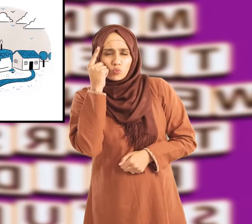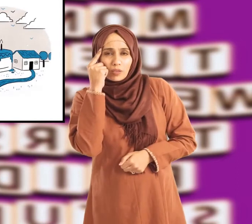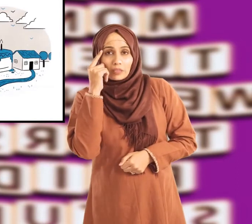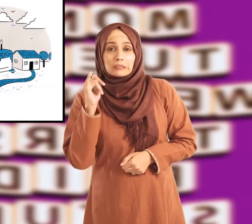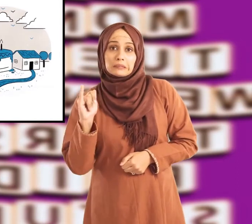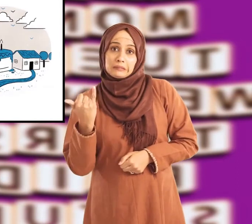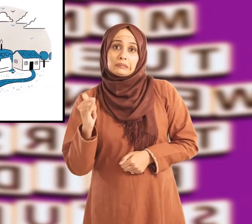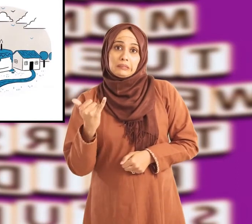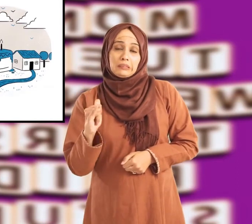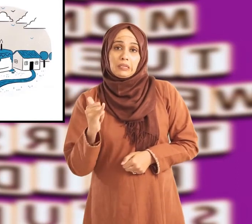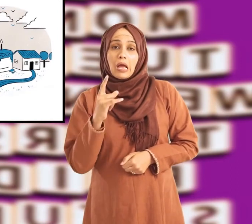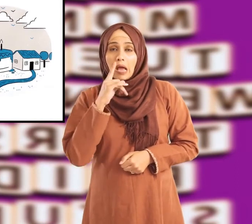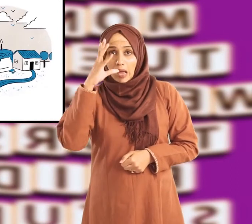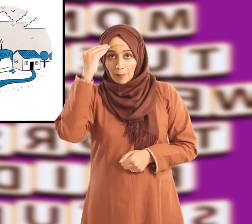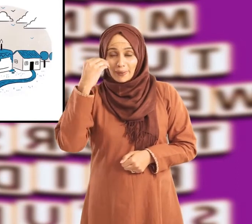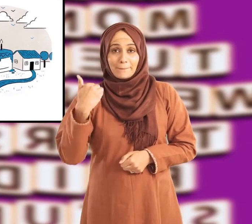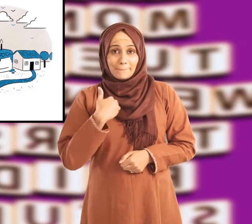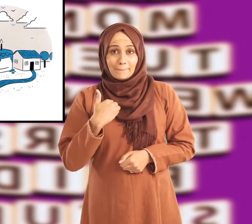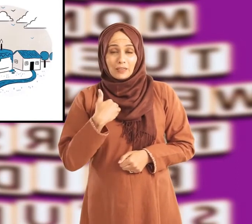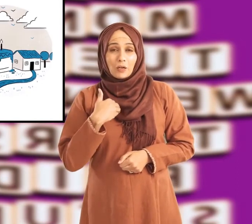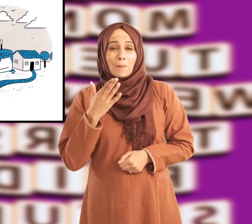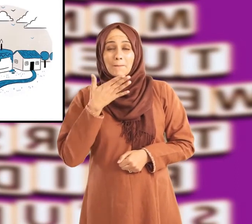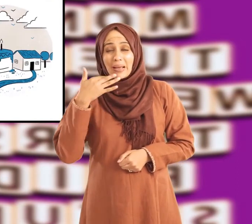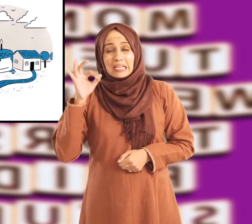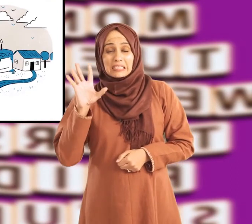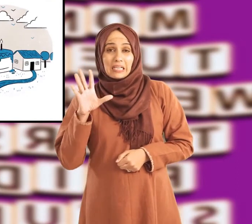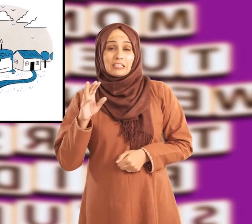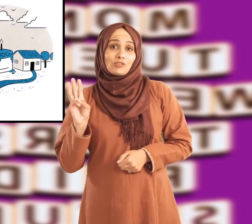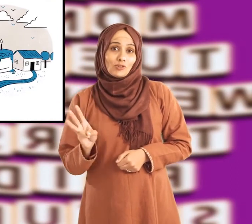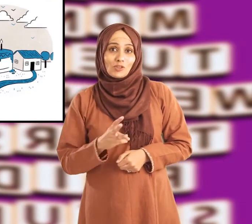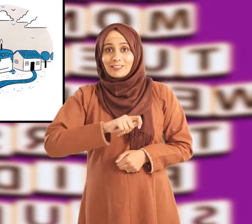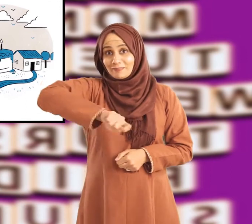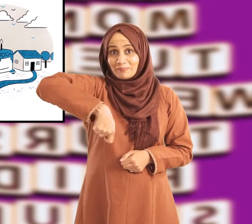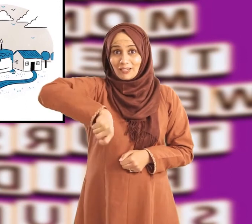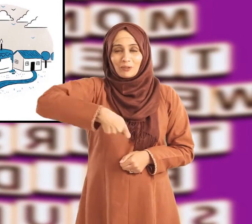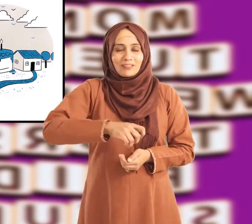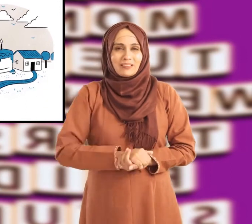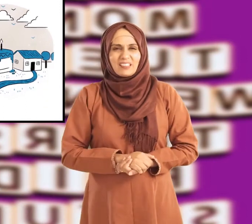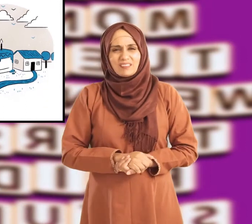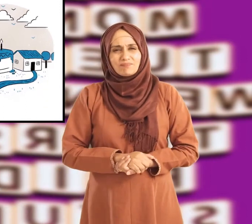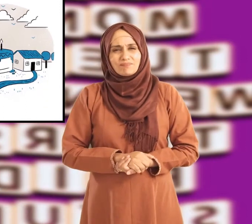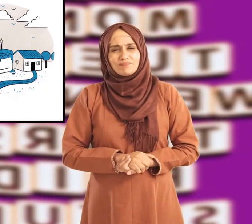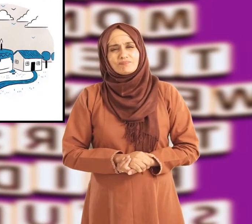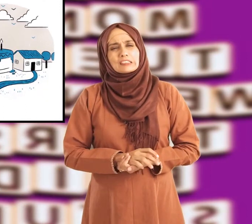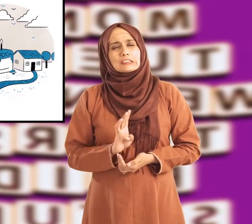سکتا ہے امی میرے لیے کوئی مزیددار چیز بنائیں لیکن وہ کیا ہو سکتی